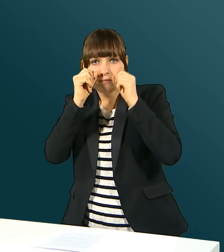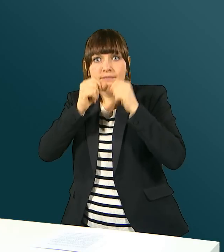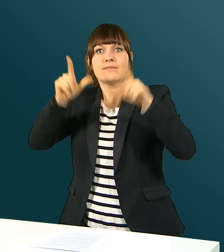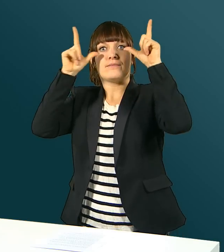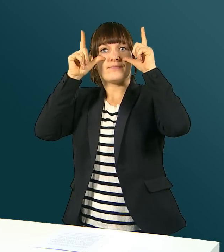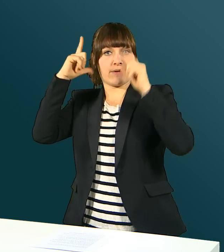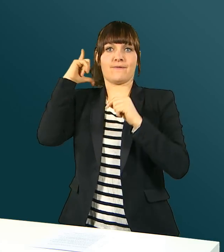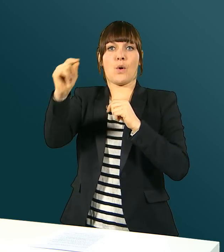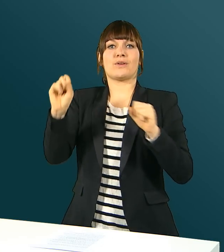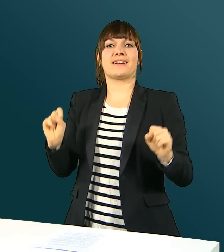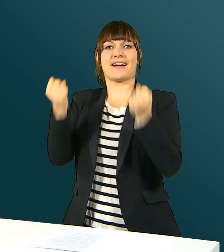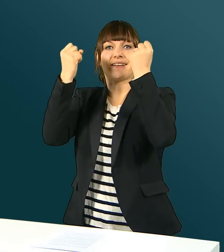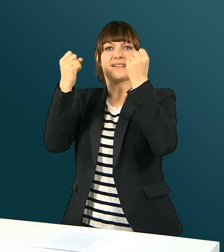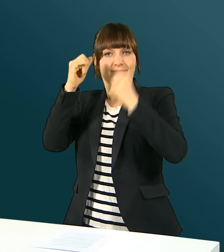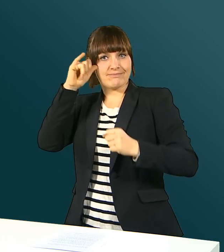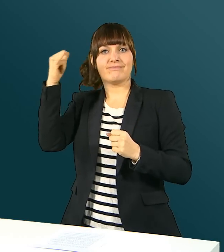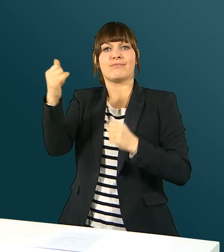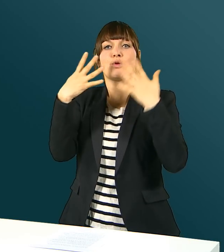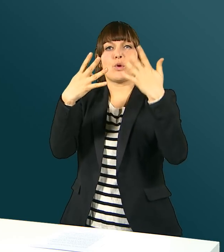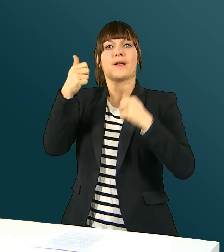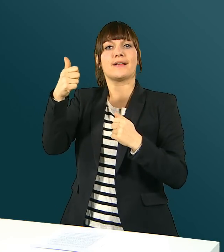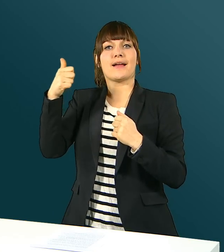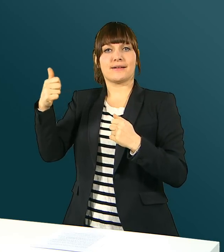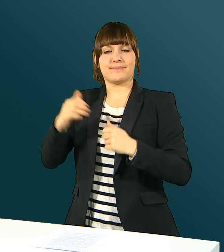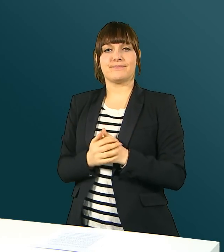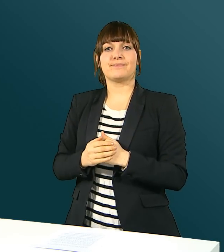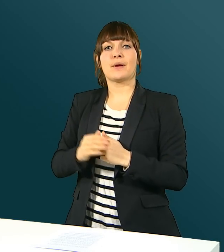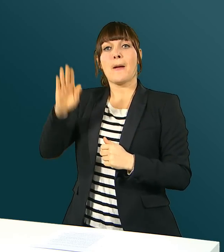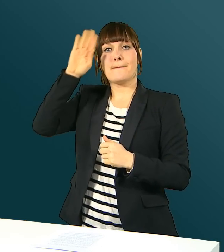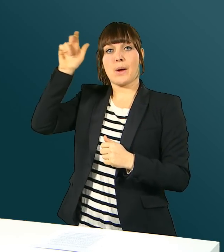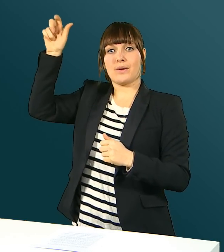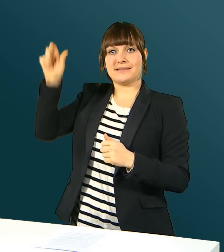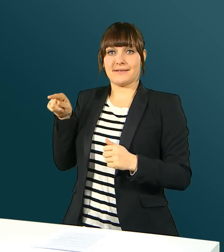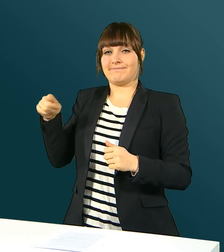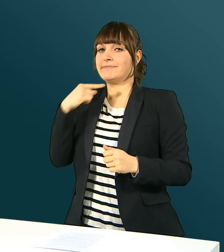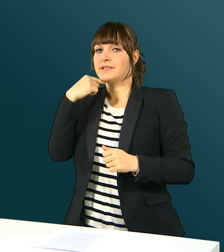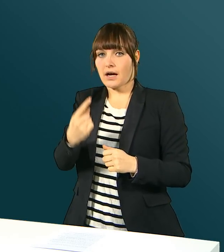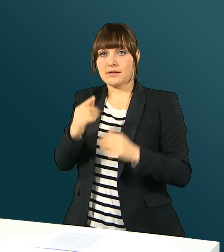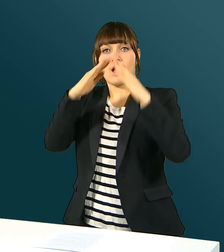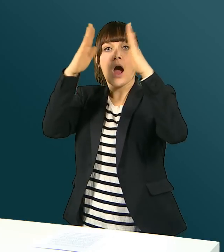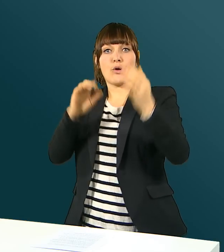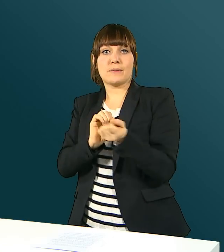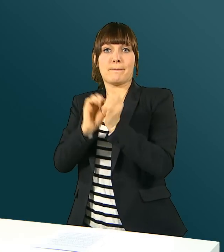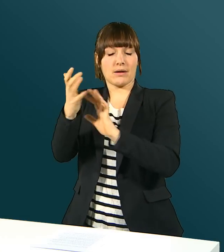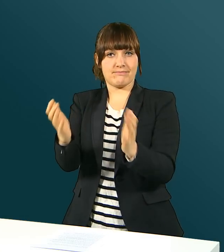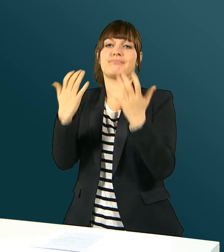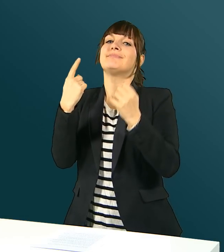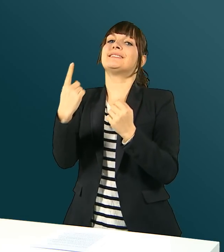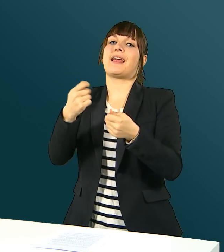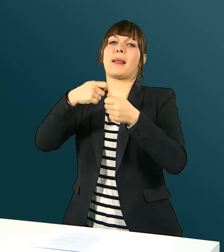konnten flüchten und die Notfallnummer 911 wählen. Die Polizei sagte, dass dieses Haus vorsätzlich in Brand